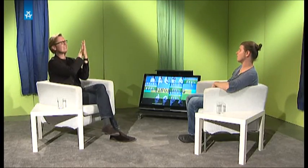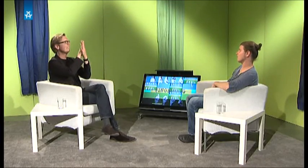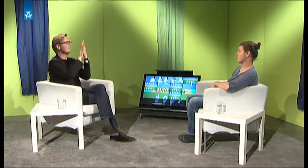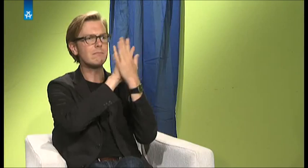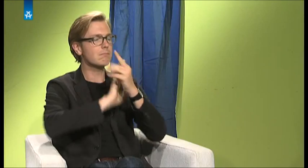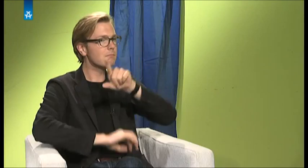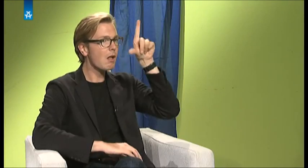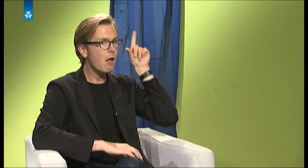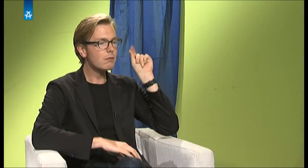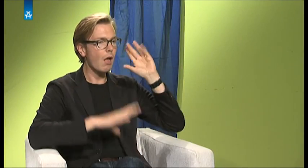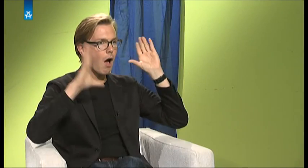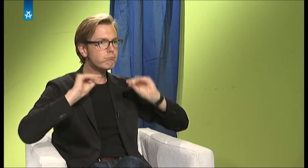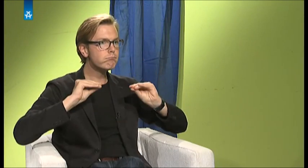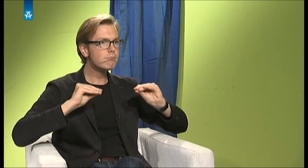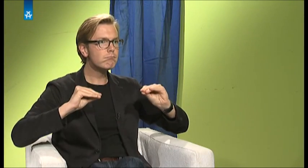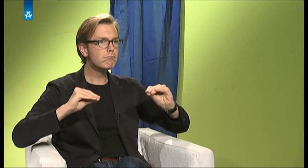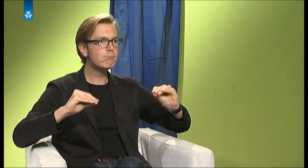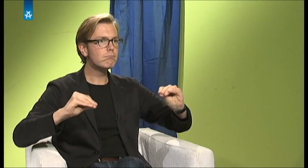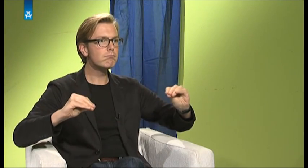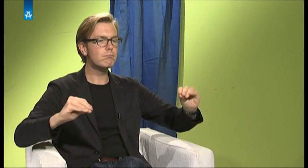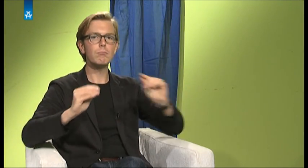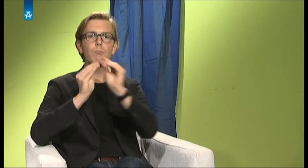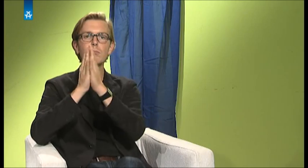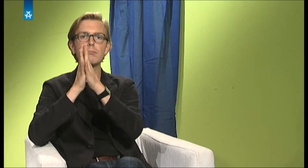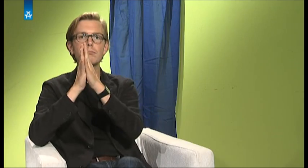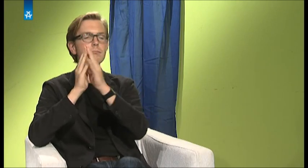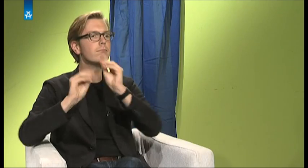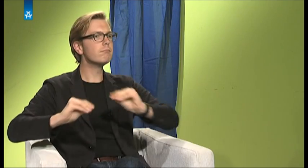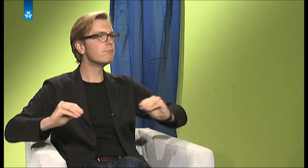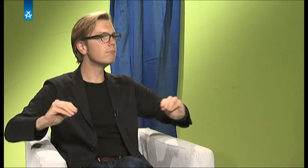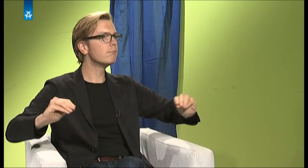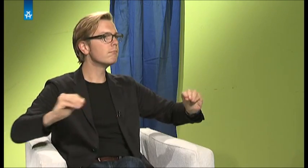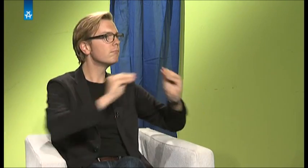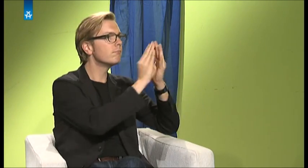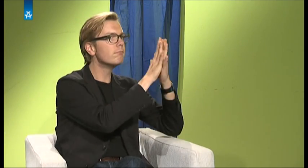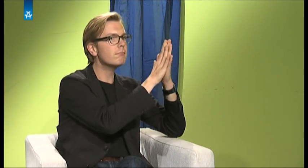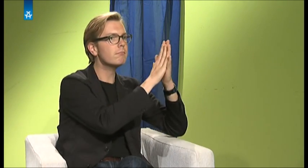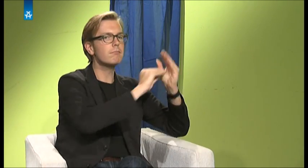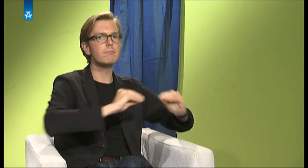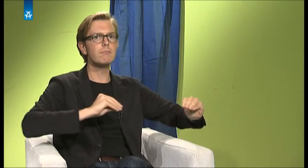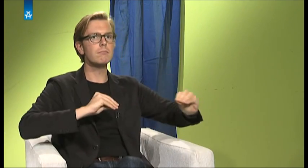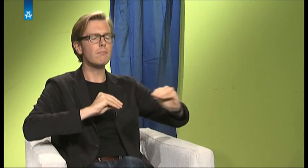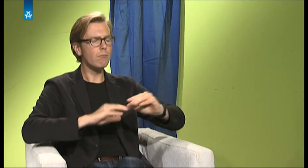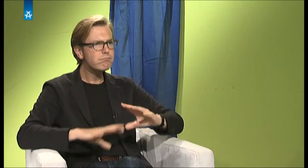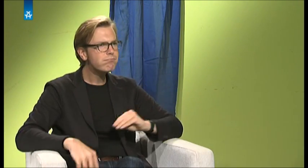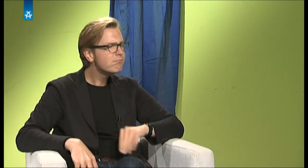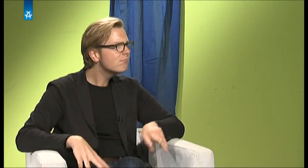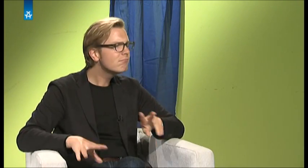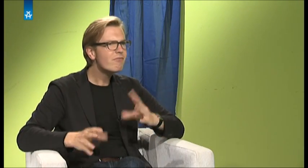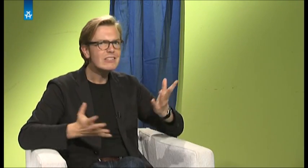viele Studenten gibt, die da rumwirbeln. Und das war auf dem Campus nicht so. Standen ab und zu mal Leute irgendwie rum, aber es waren dann doch nicht so